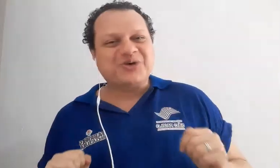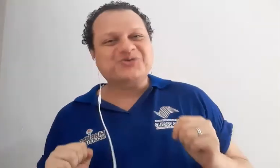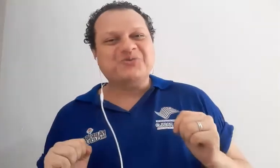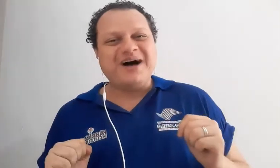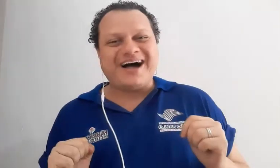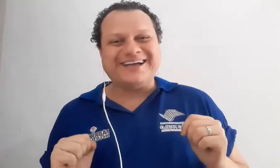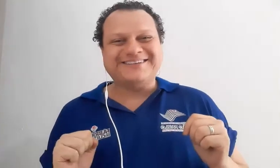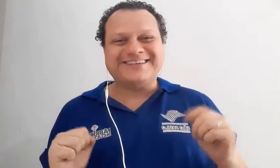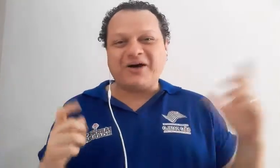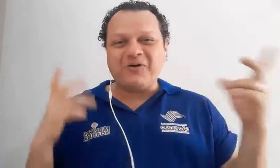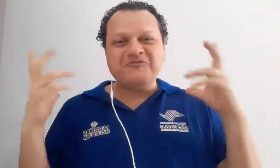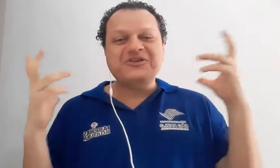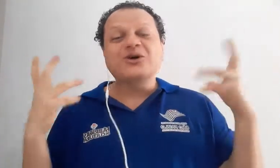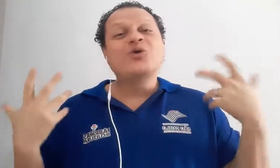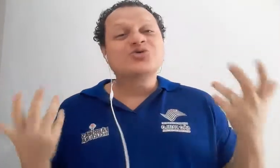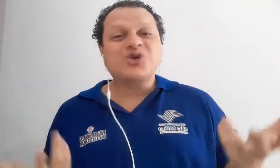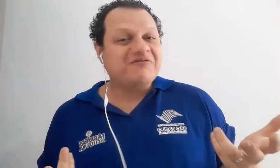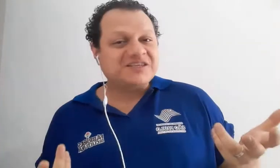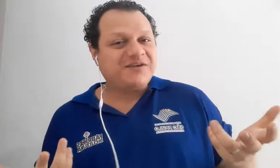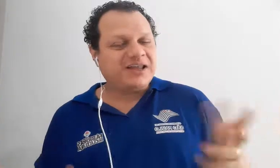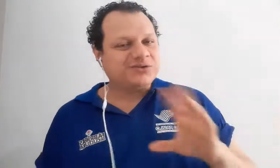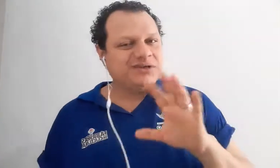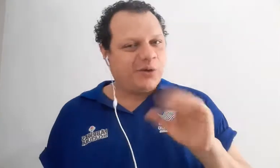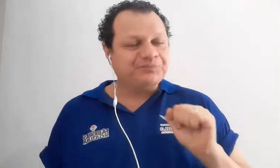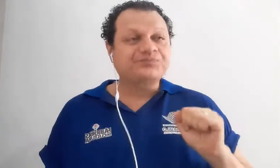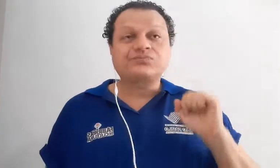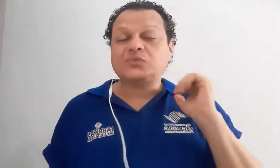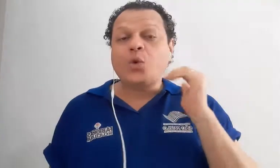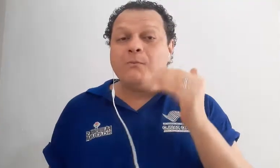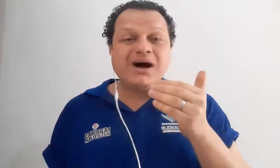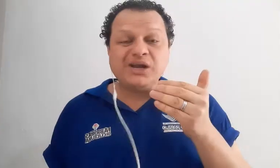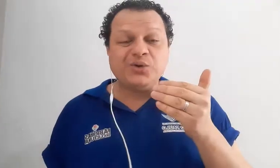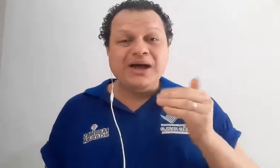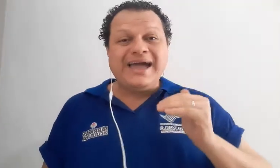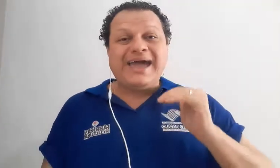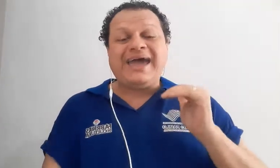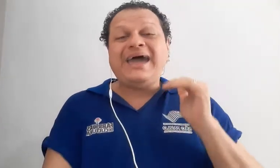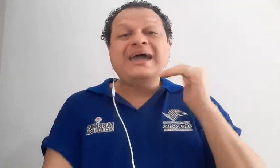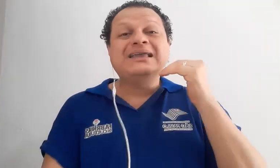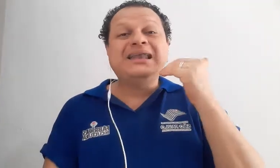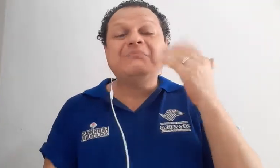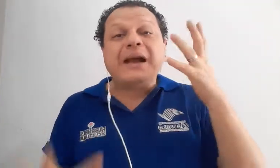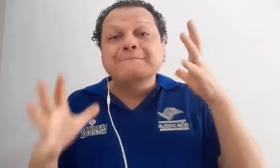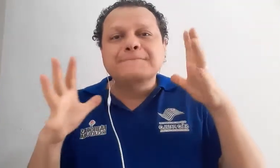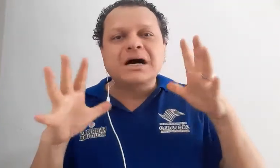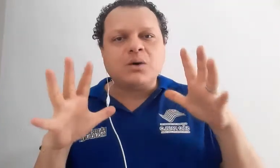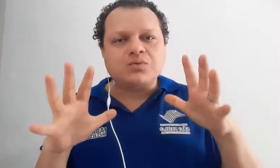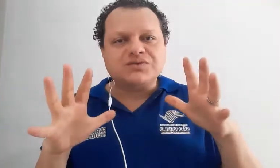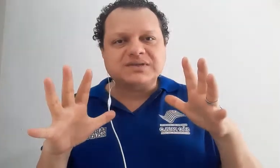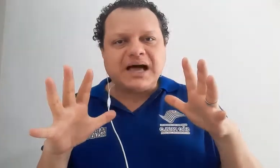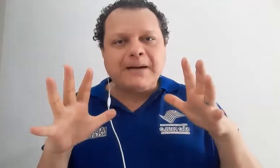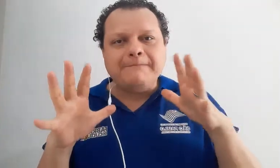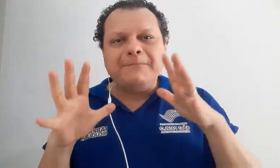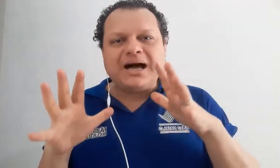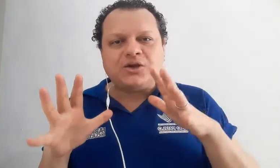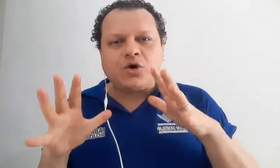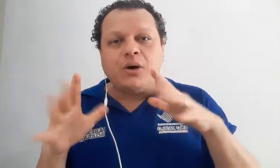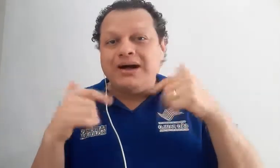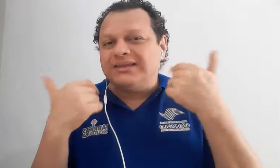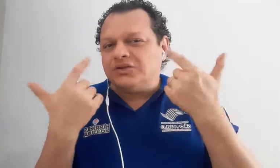acostumado e tal a ouvir os jovens falando. Não. O mano é, lembra, mãos, tá? Mano. Tanto